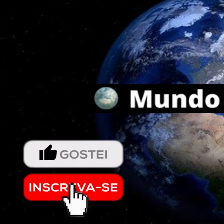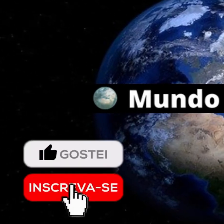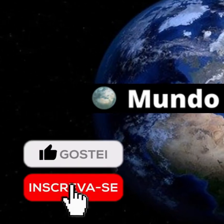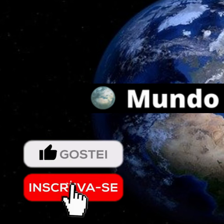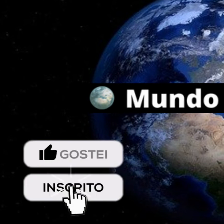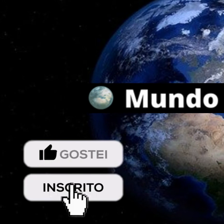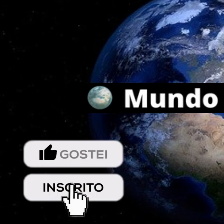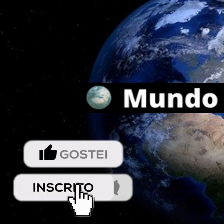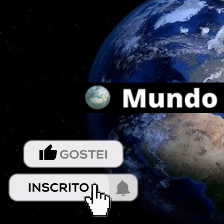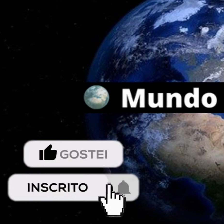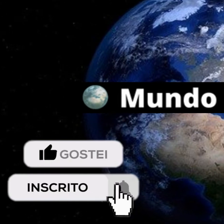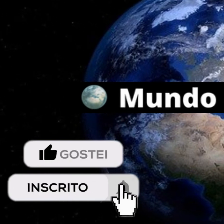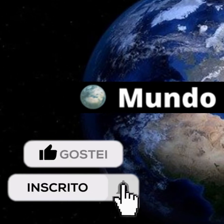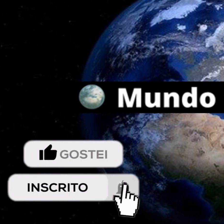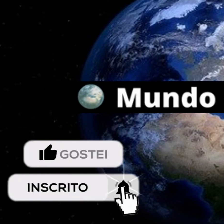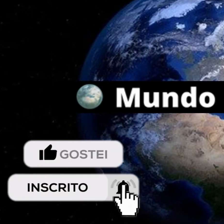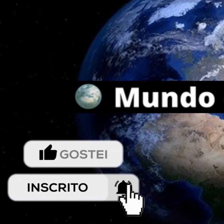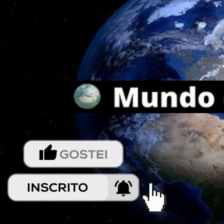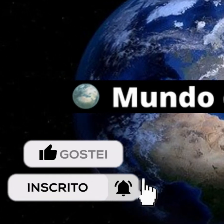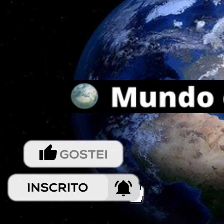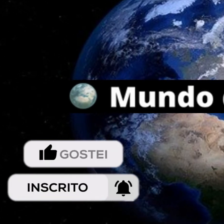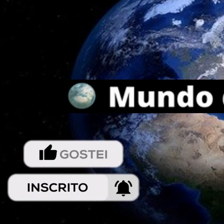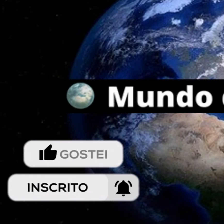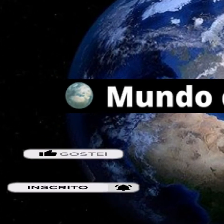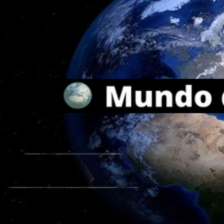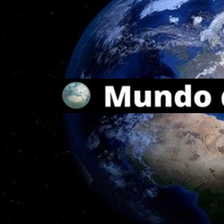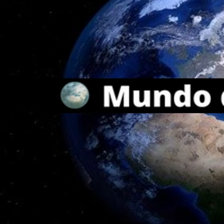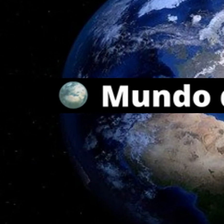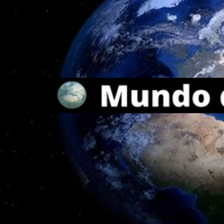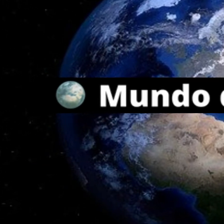no canal e ative o sininho para ficar sempre por dentro dos principais assuntos.